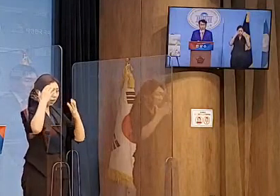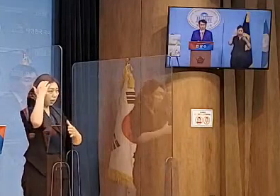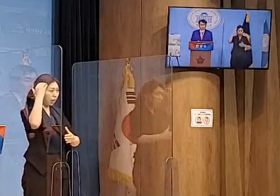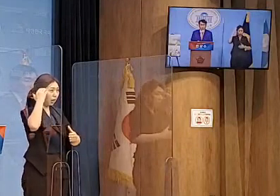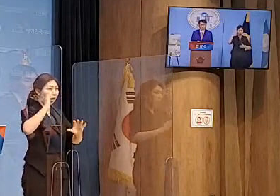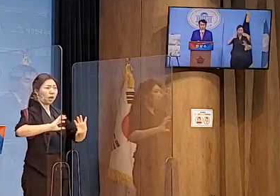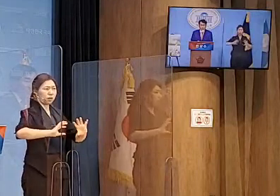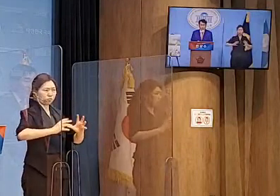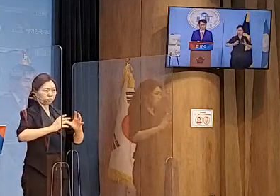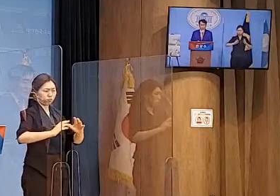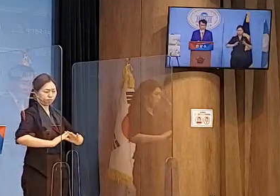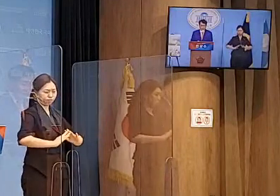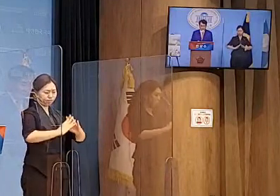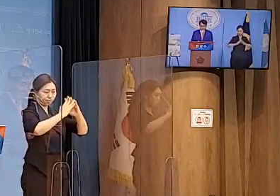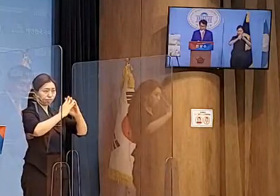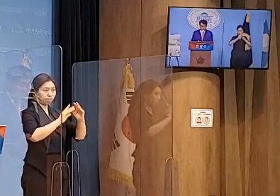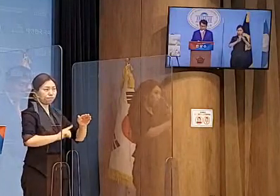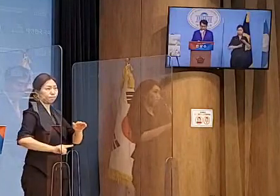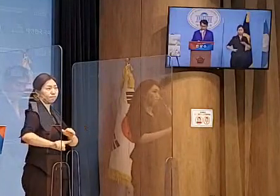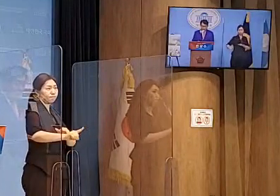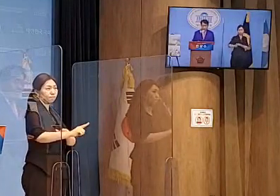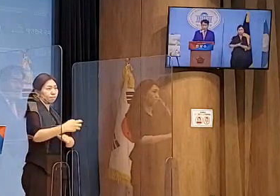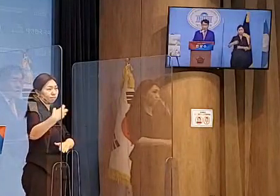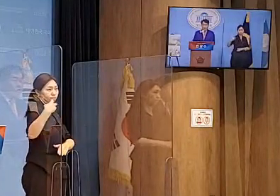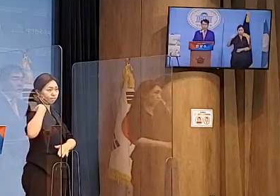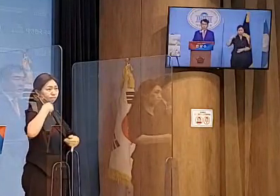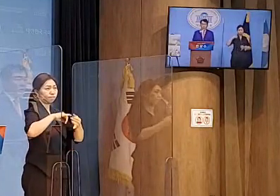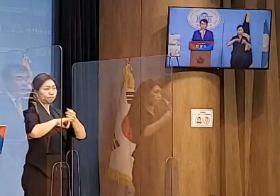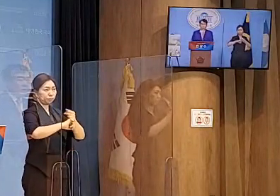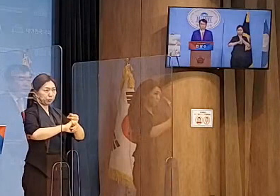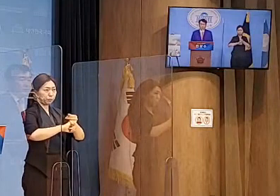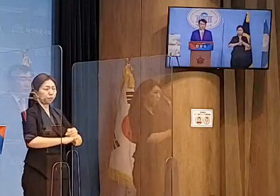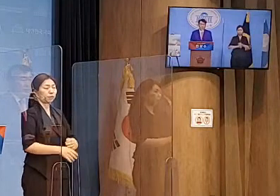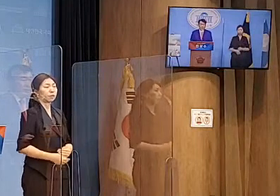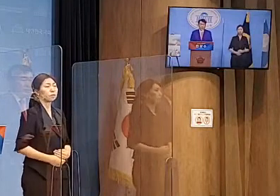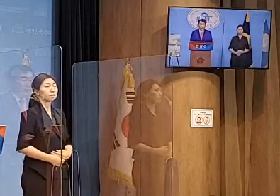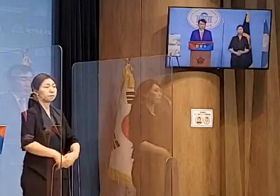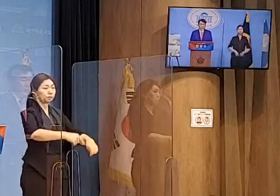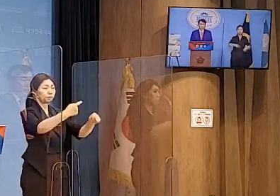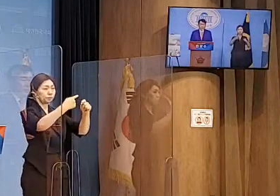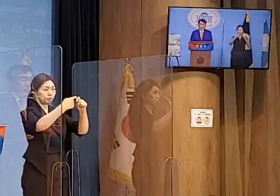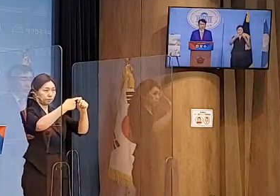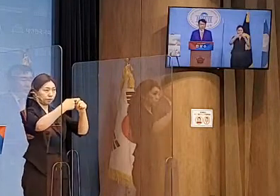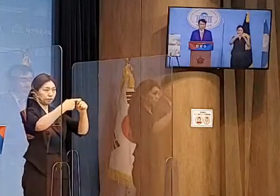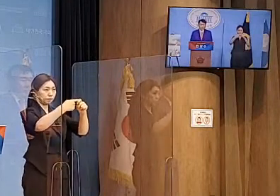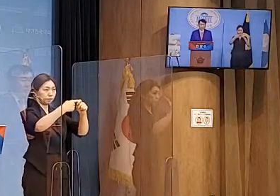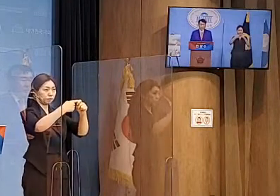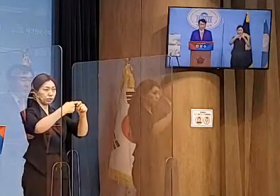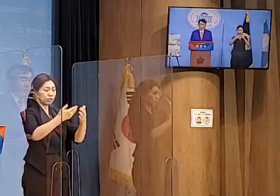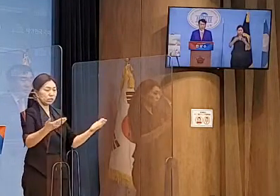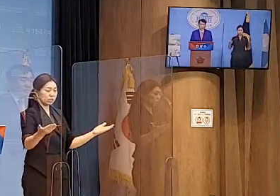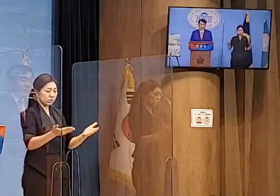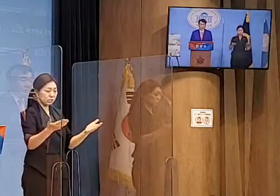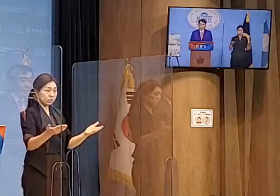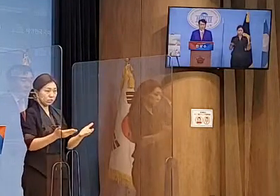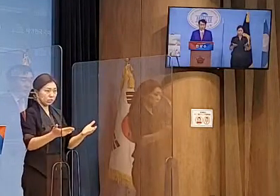앞장서겠습니다. 첫째, 일자리 도시